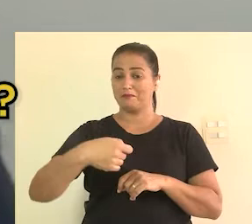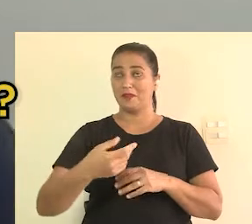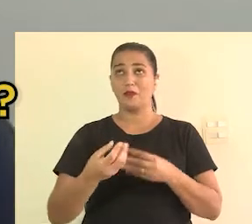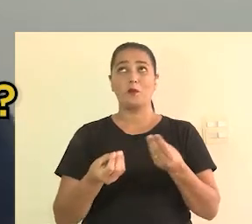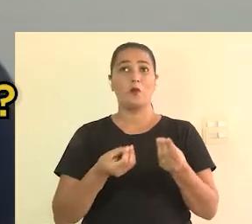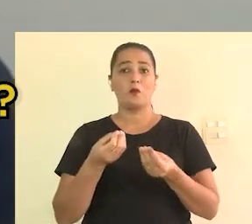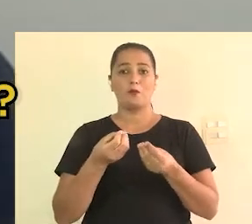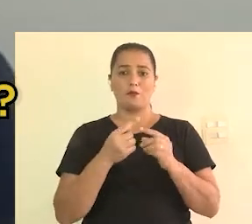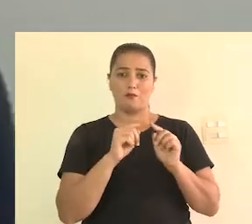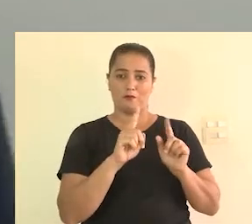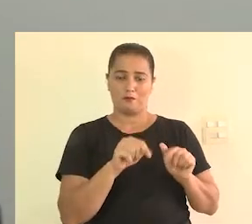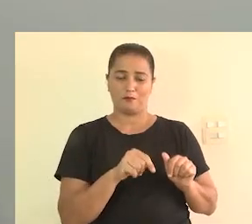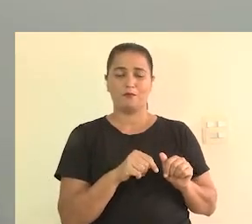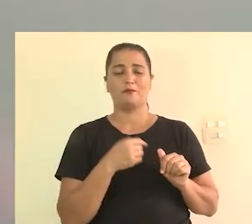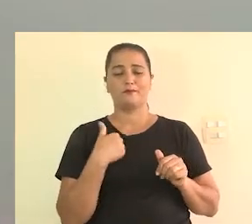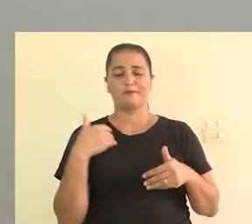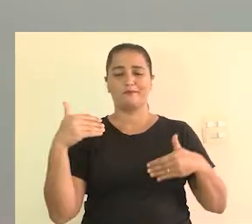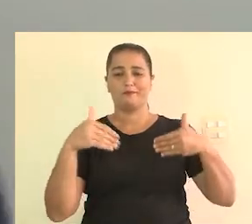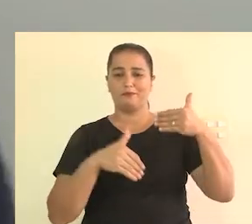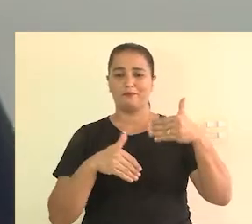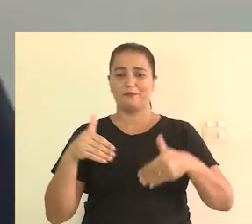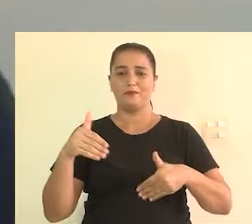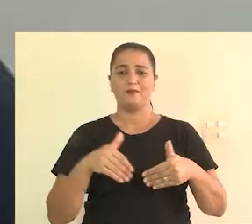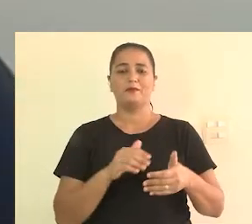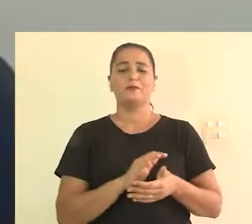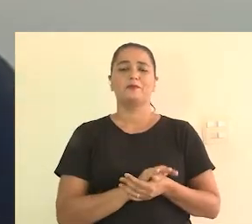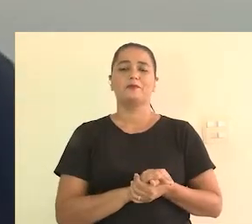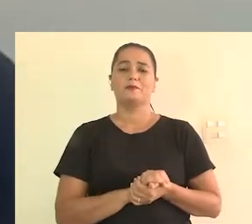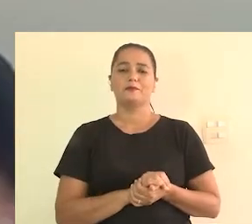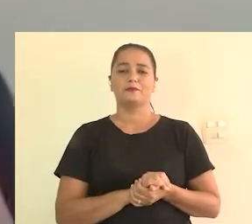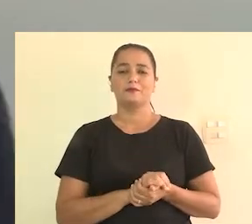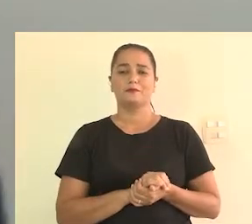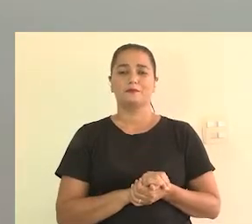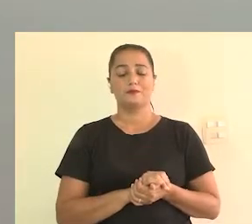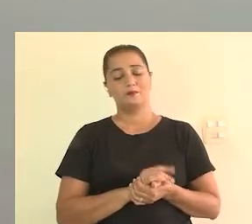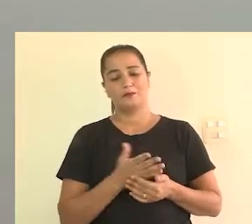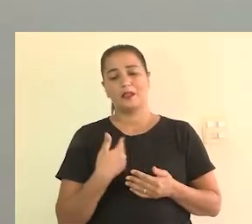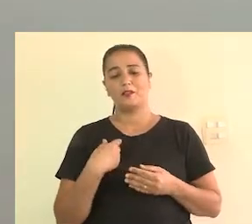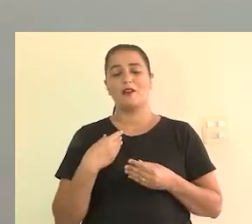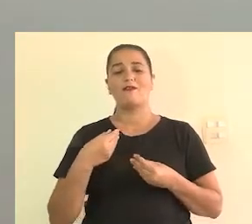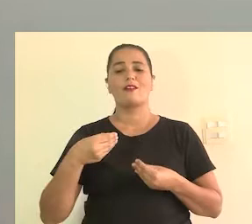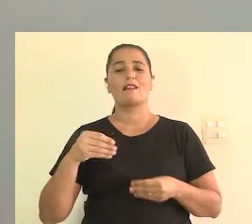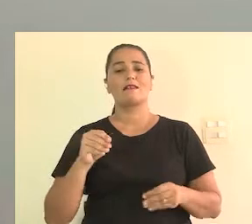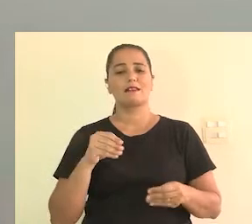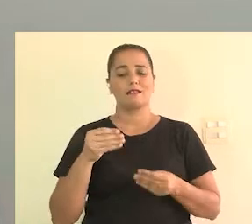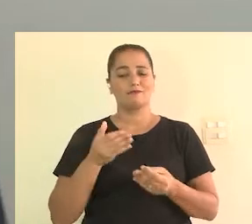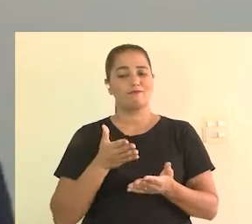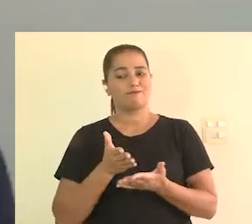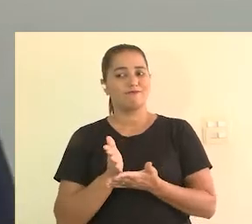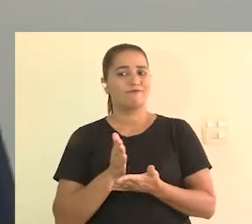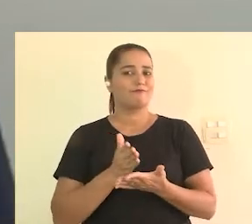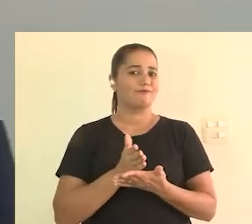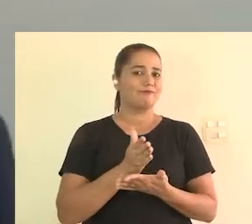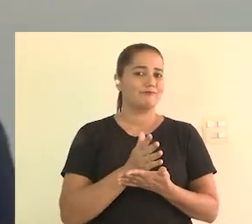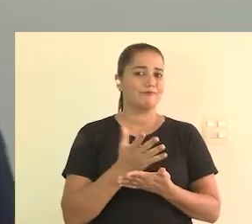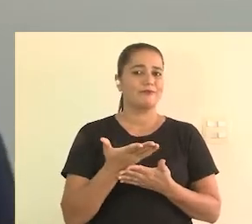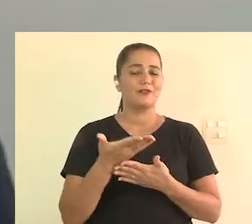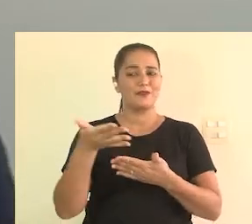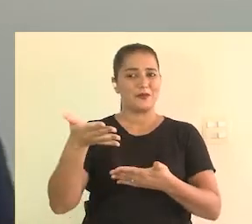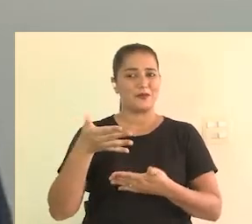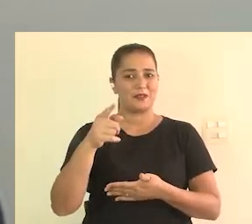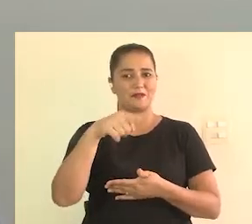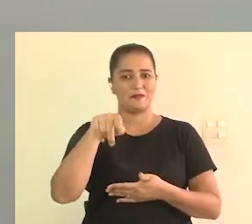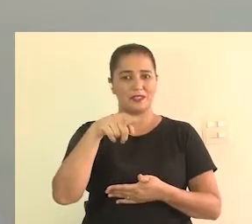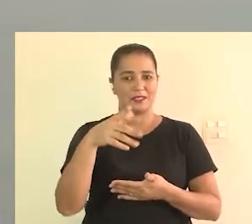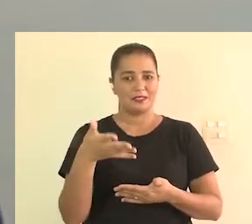projeto, certo? Que eu estou fazendo parte aqui nessa mesa como mediadora, né? E trazendo vocês